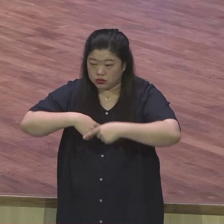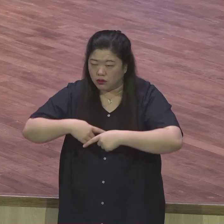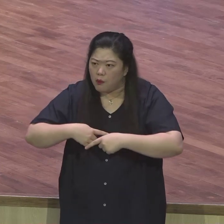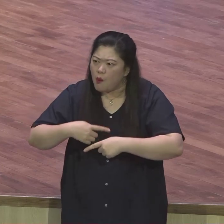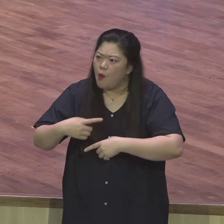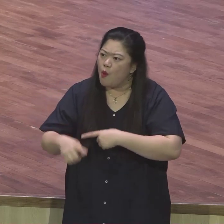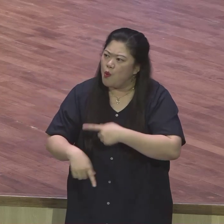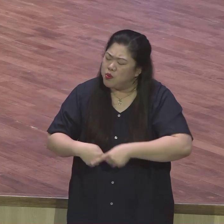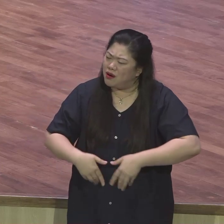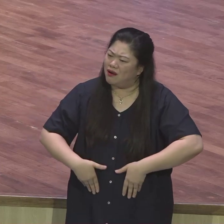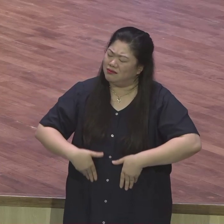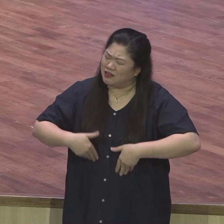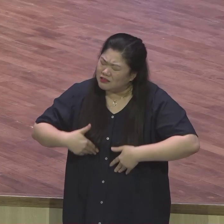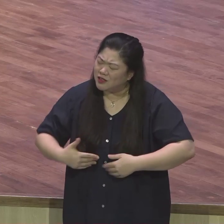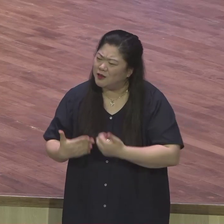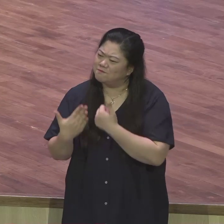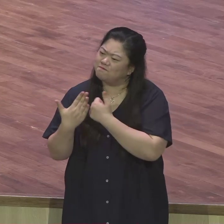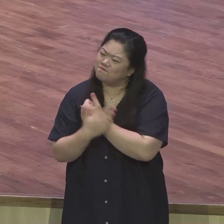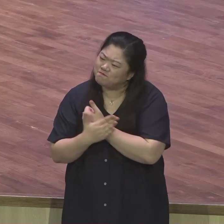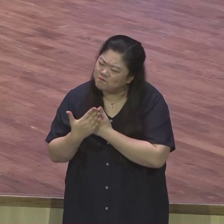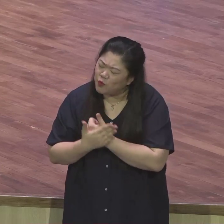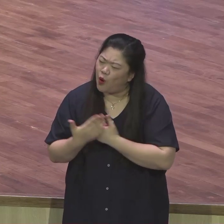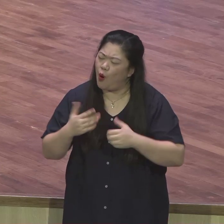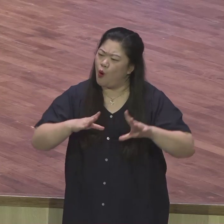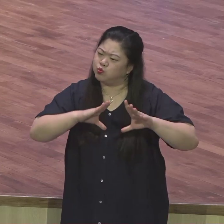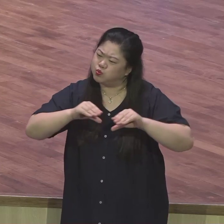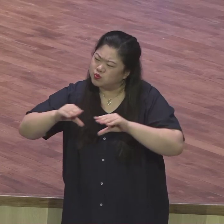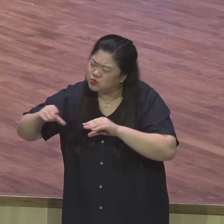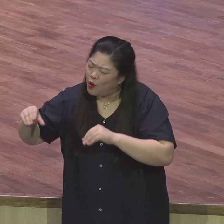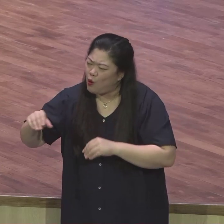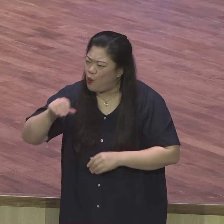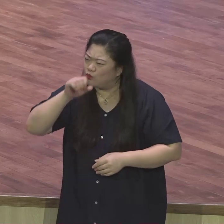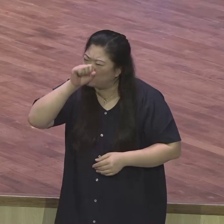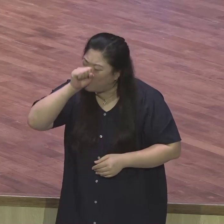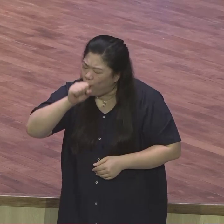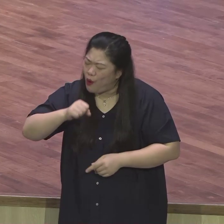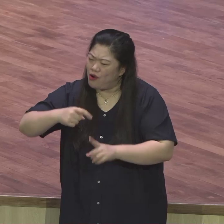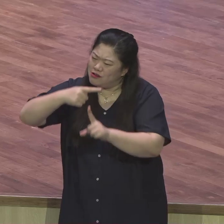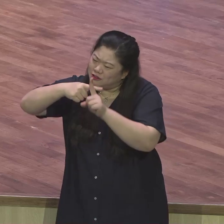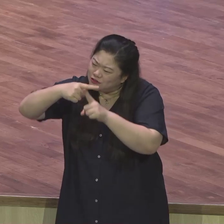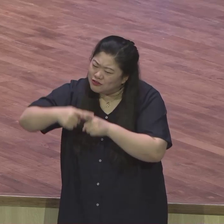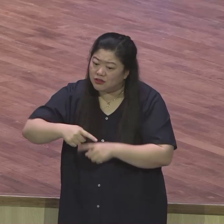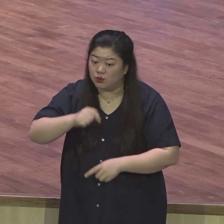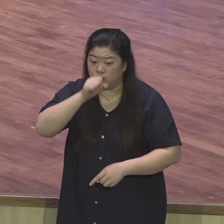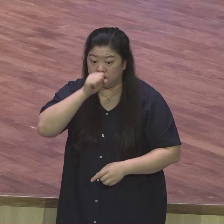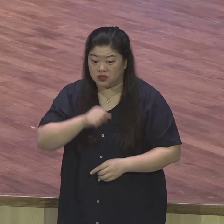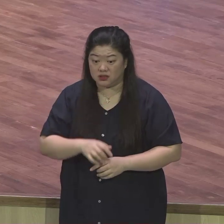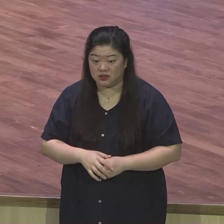부정적인 사람은요. 부정적인 생각하고 부정적인 말하고 부정적인 삶을 살아요. 이런 사람 빨리 죽습니다.